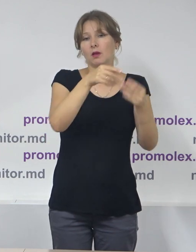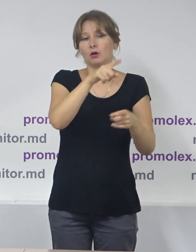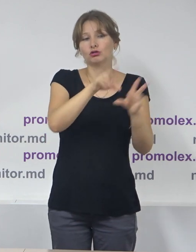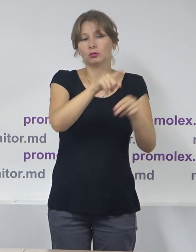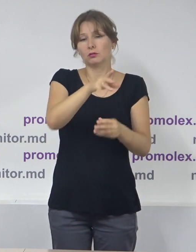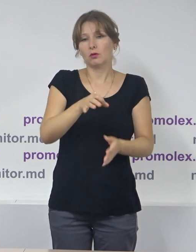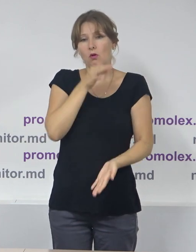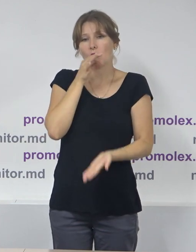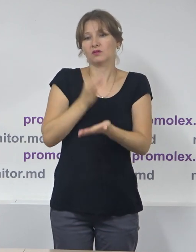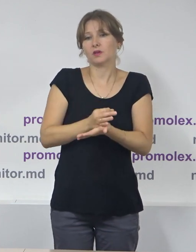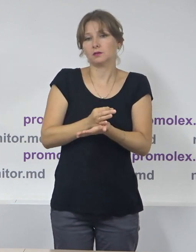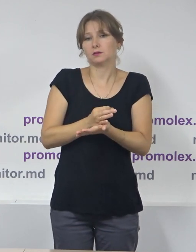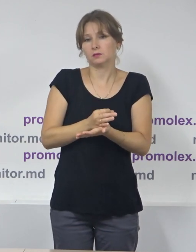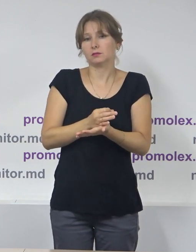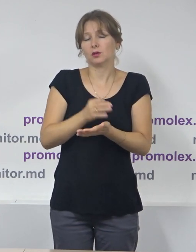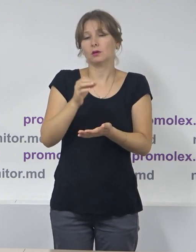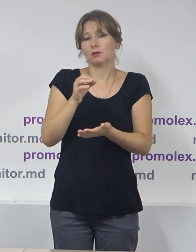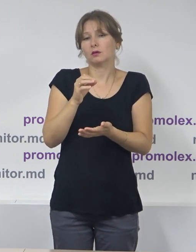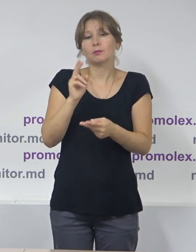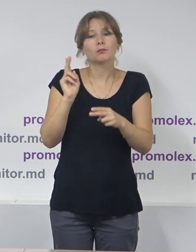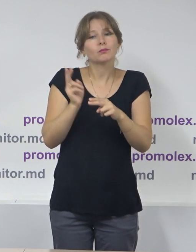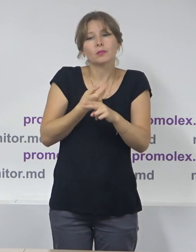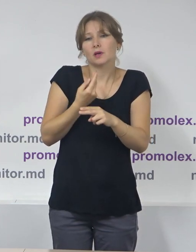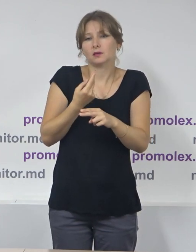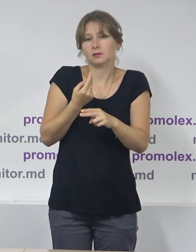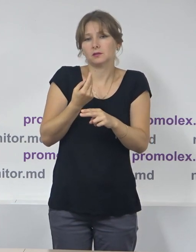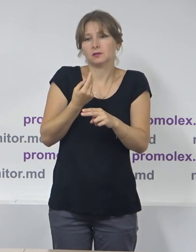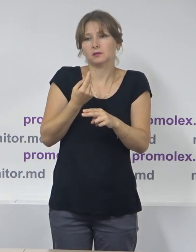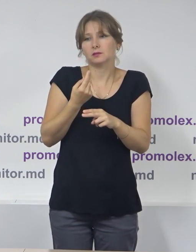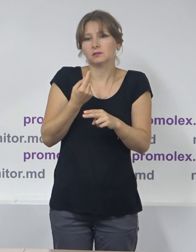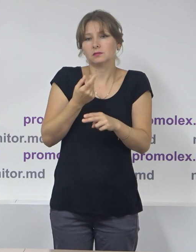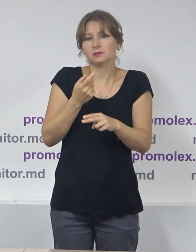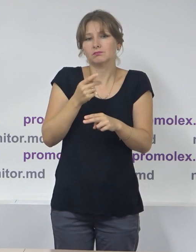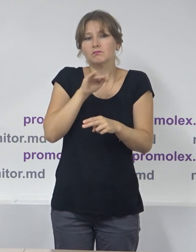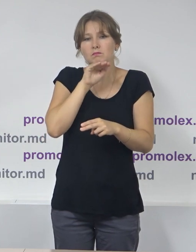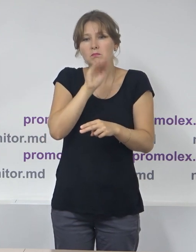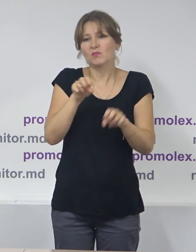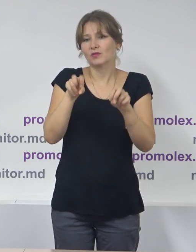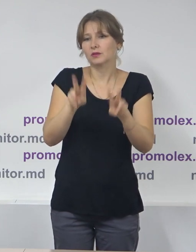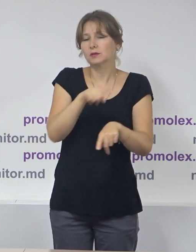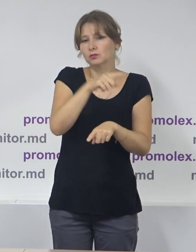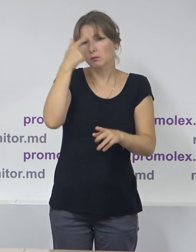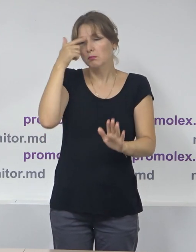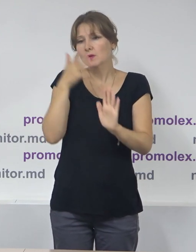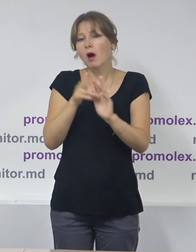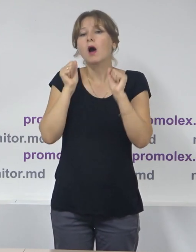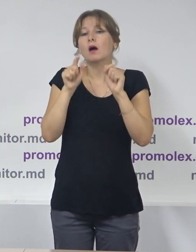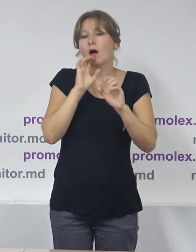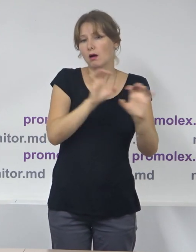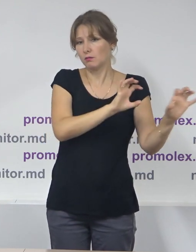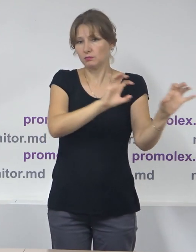umerii săi, fără să existe deja o practică și o înțelegere clară cum urmează să fie asigurată